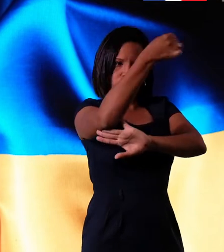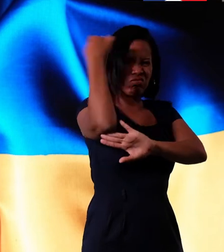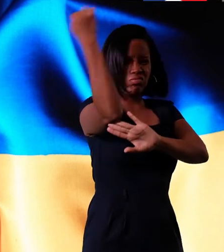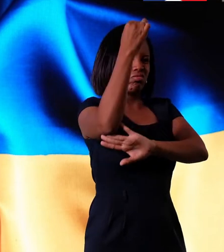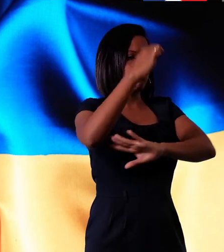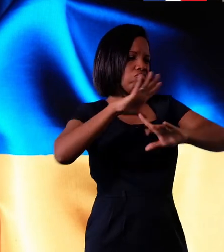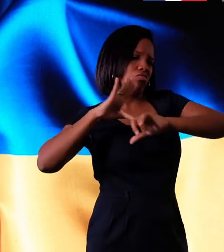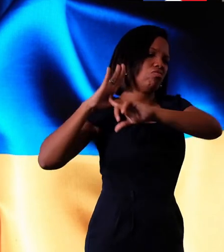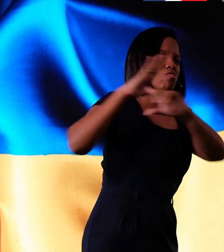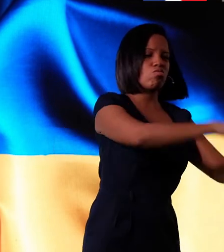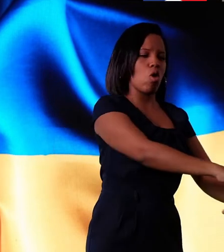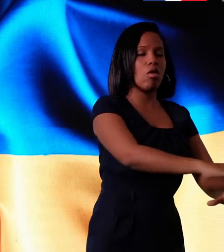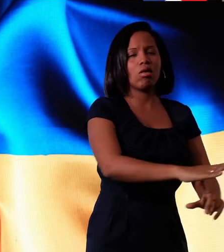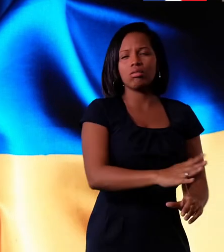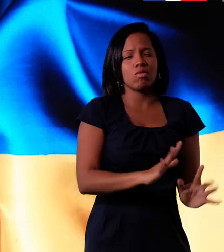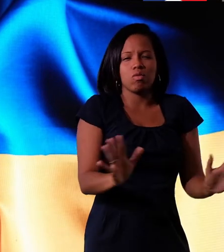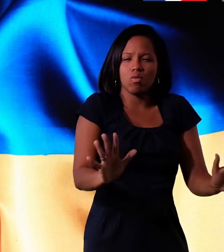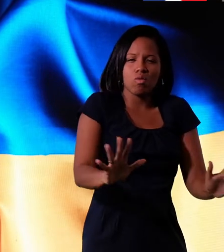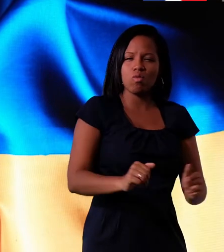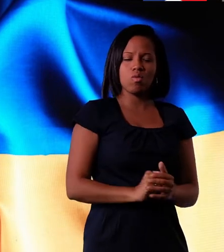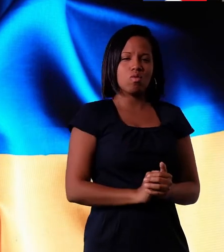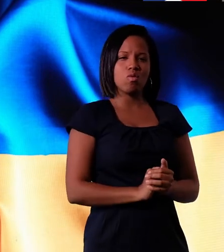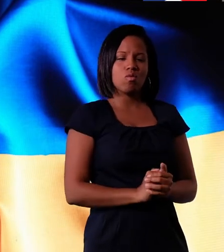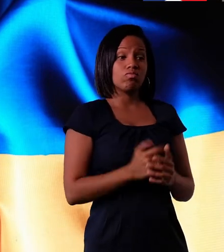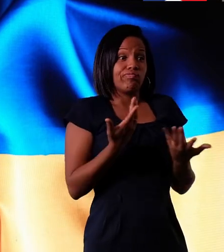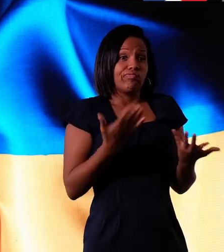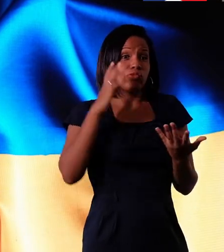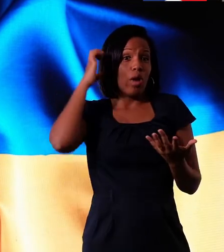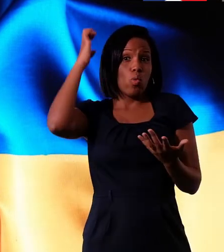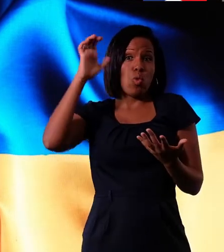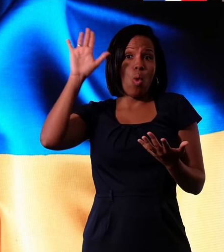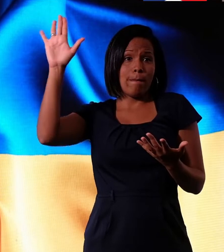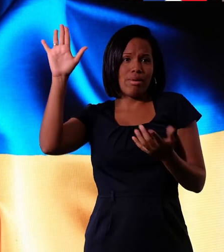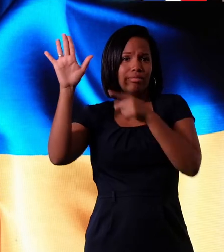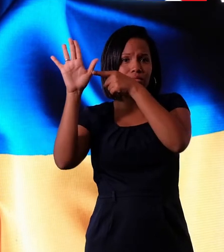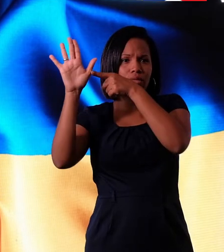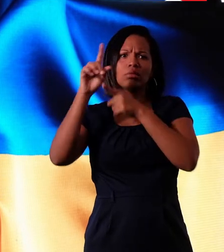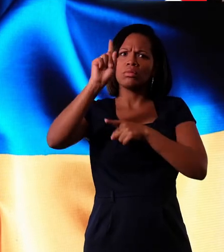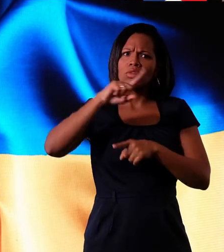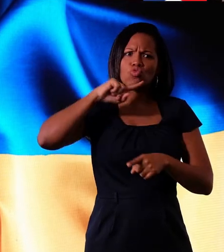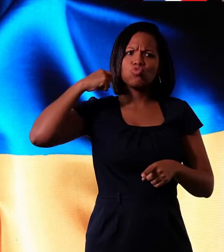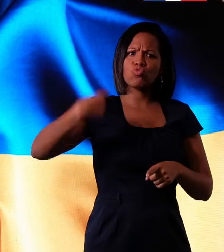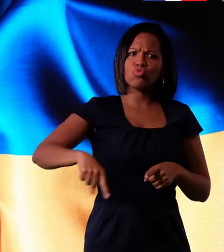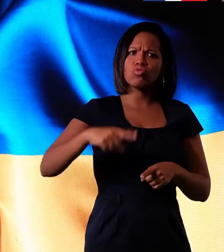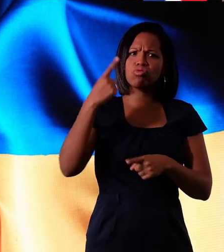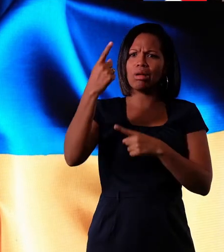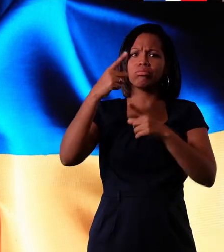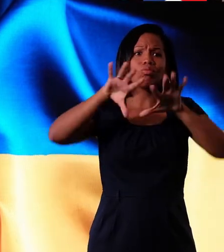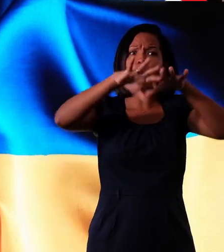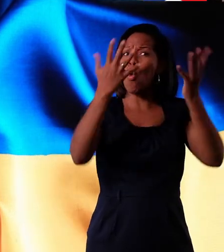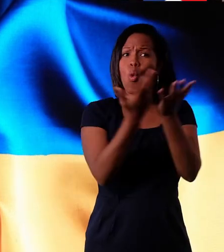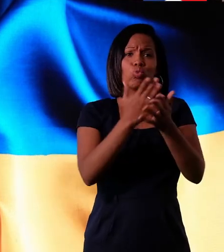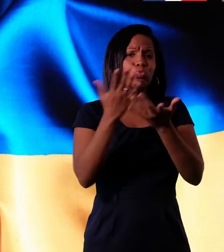un pequeño por la fuerza. Más allá de Europa, la agresión rusa tiene consecuencias para el mundo